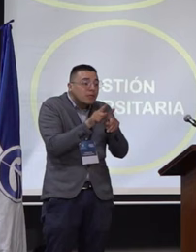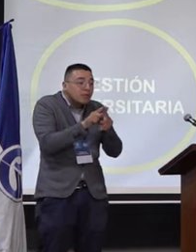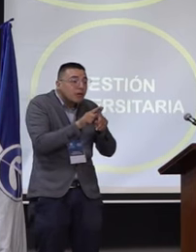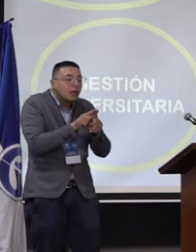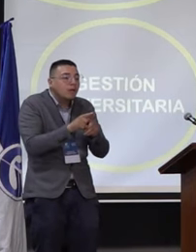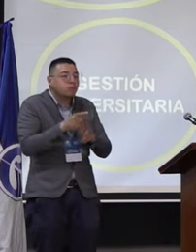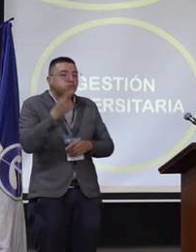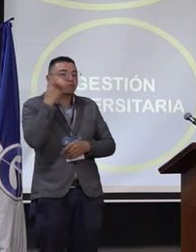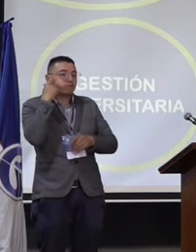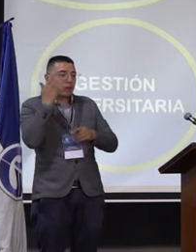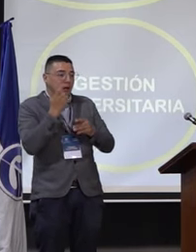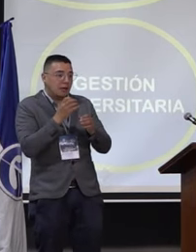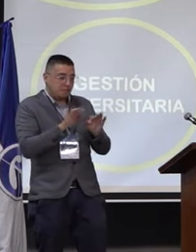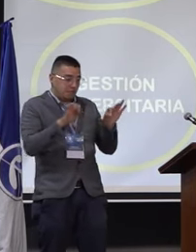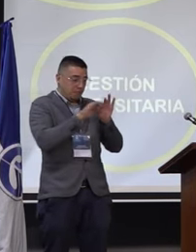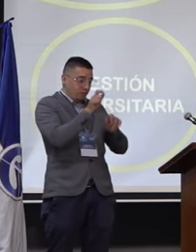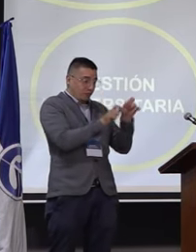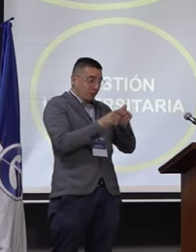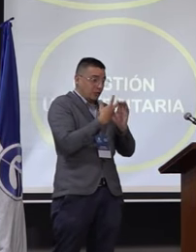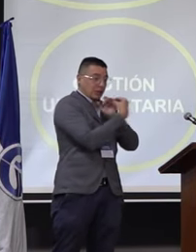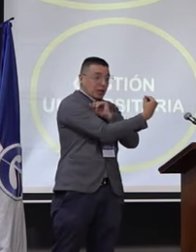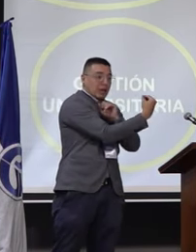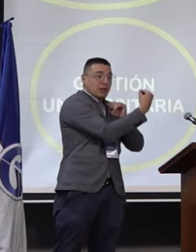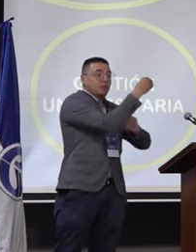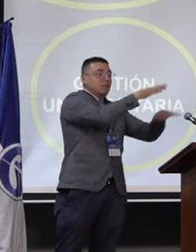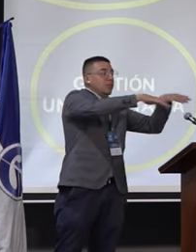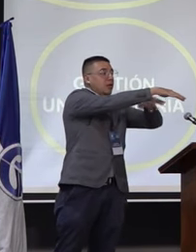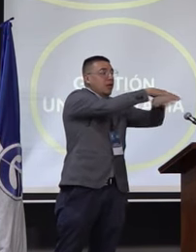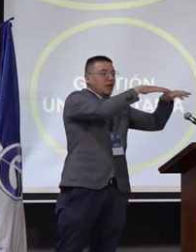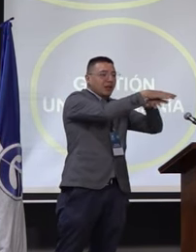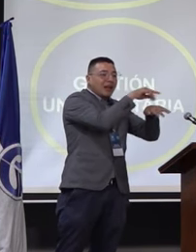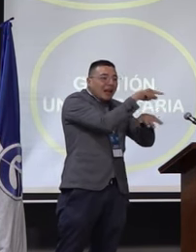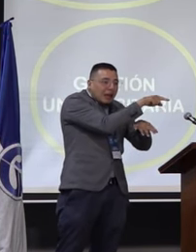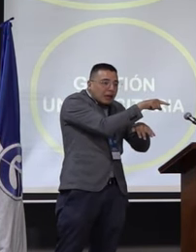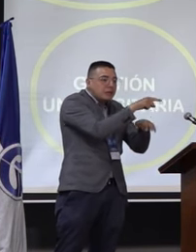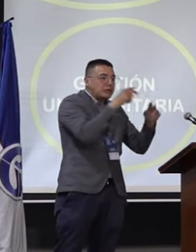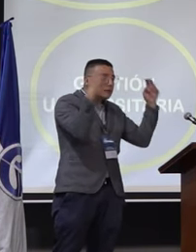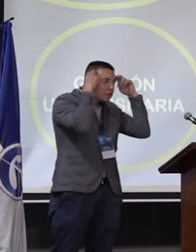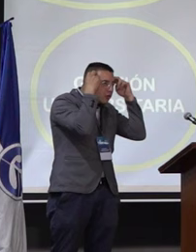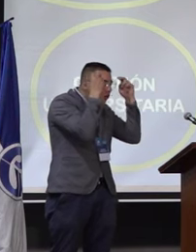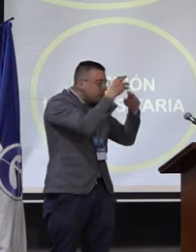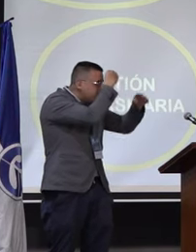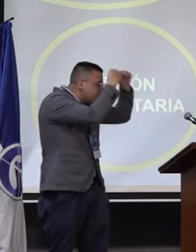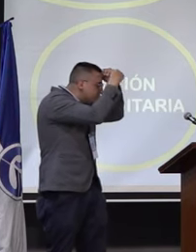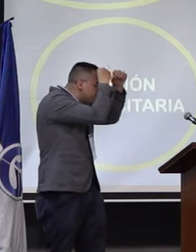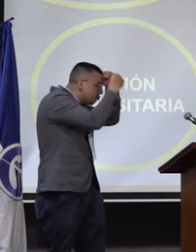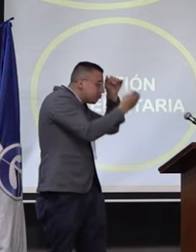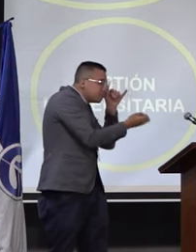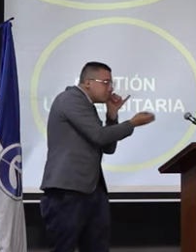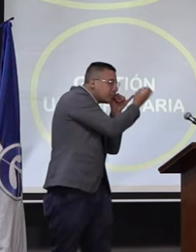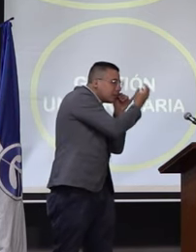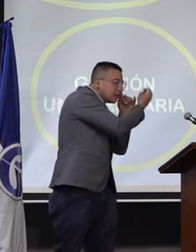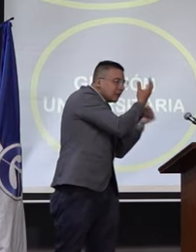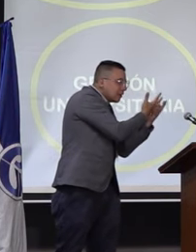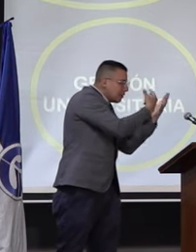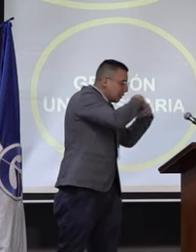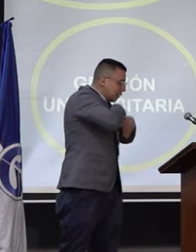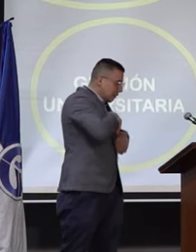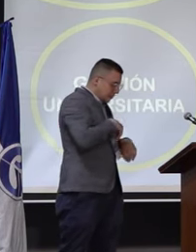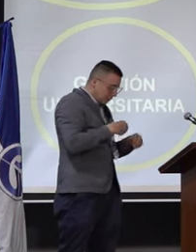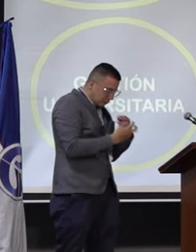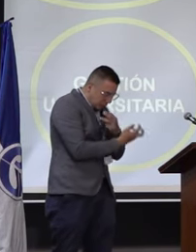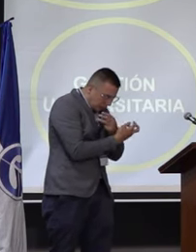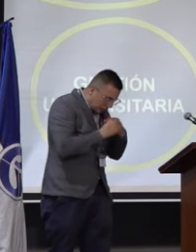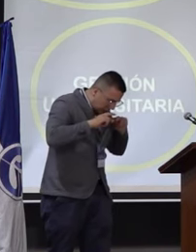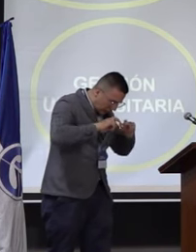los que salimos como tal a la sociedad, pues llevar todo ese conocimiento pedagógico, todo ese conocimiento académico, científico,